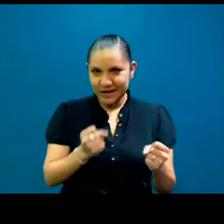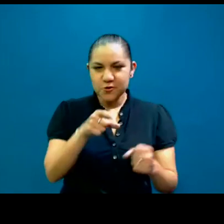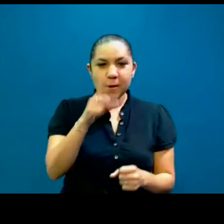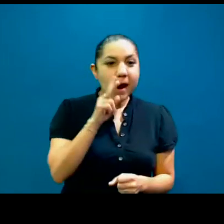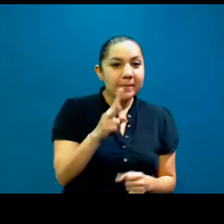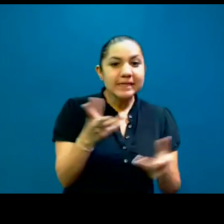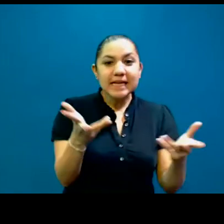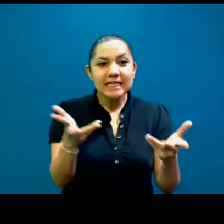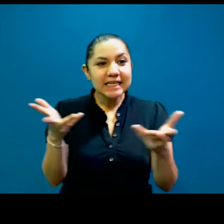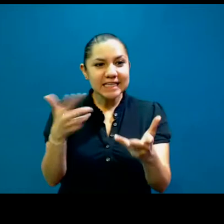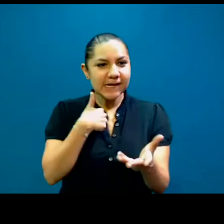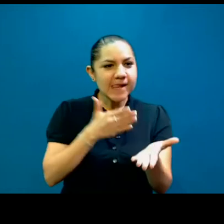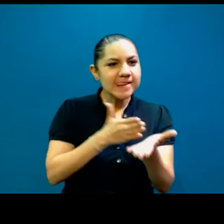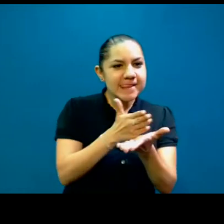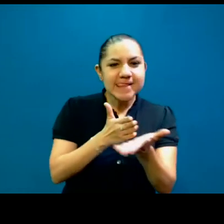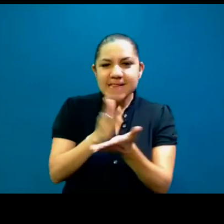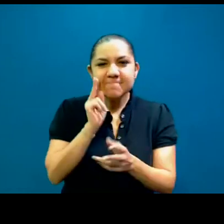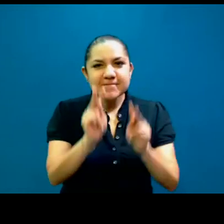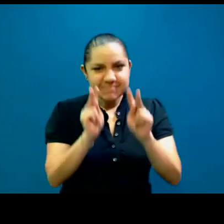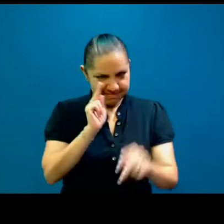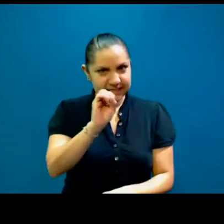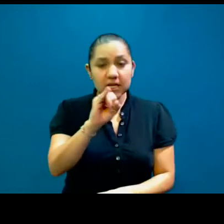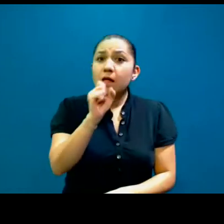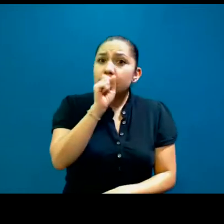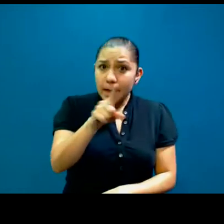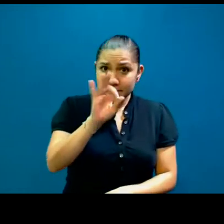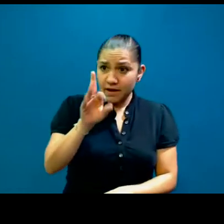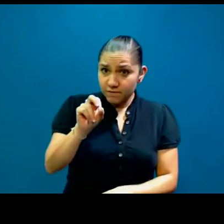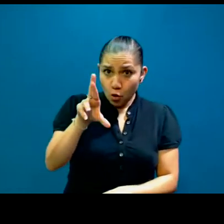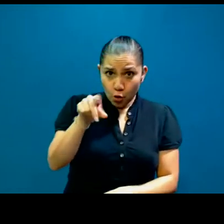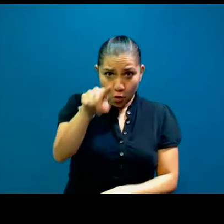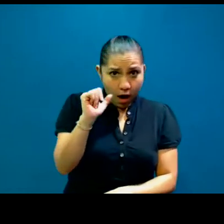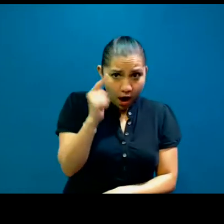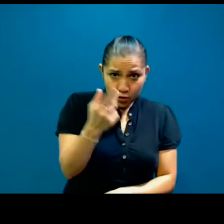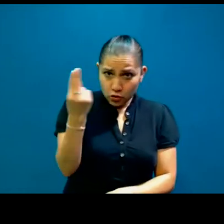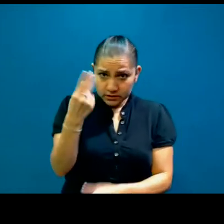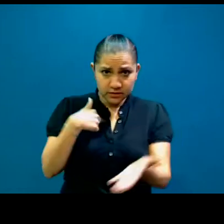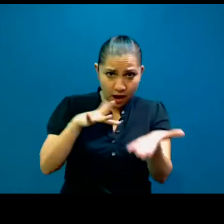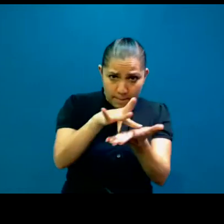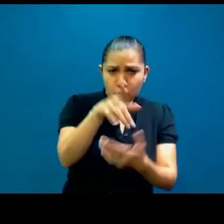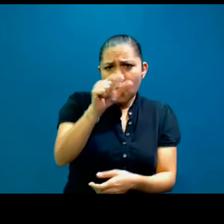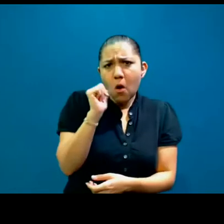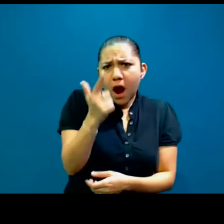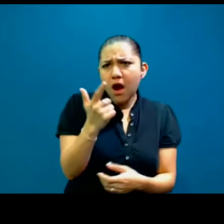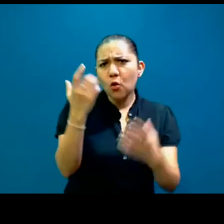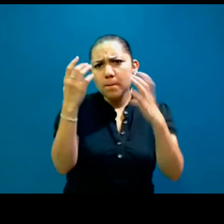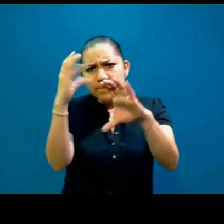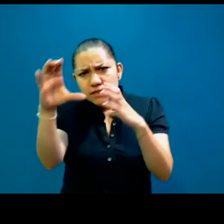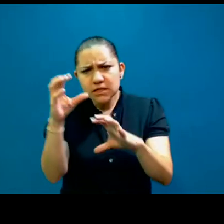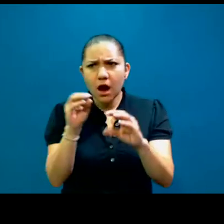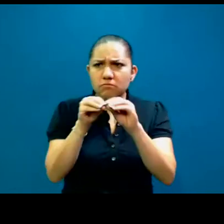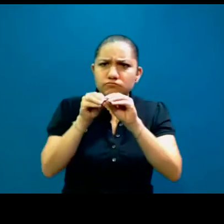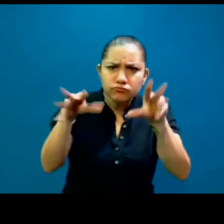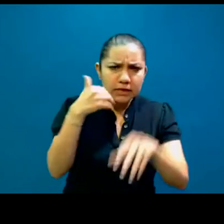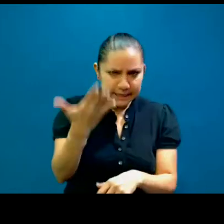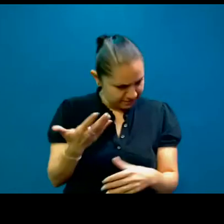hacen con mucho gusto, Erick, y cuando necesiten el apoyo del foro, aquí estamos siempre para, si quieren compartir mensajes, cuentan con este espacio también.